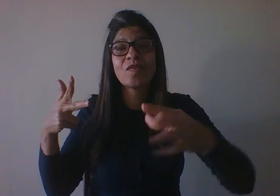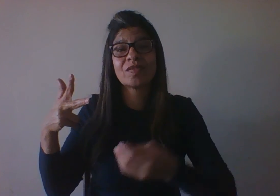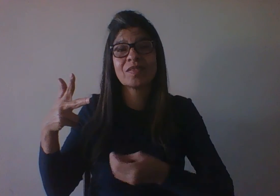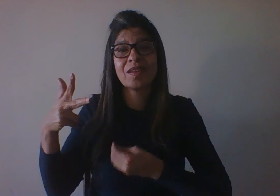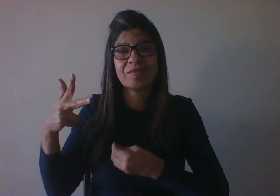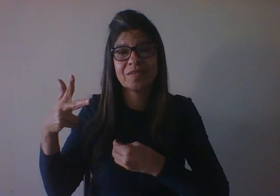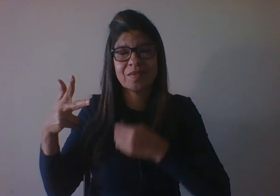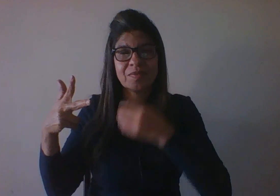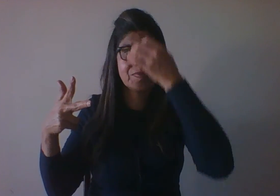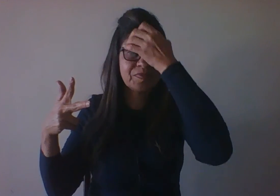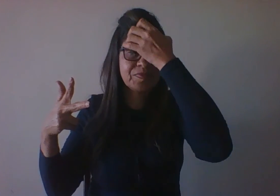primeiro estágio,